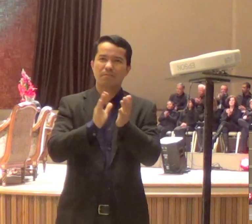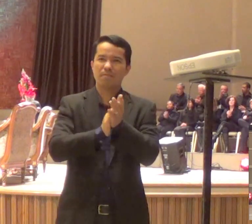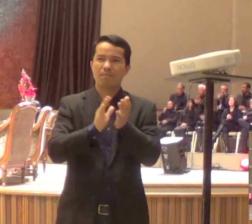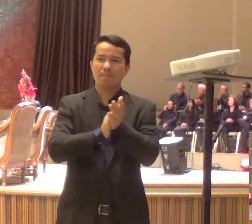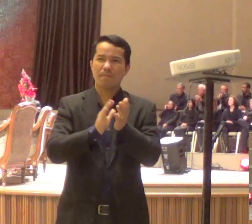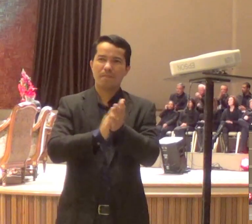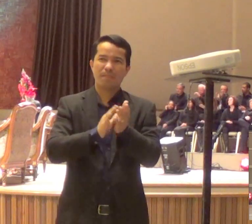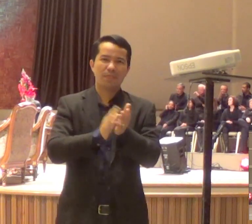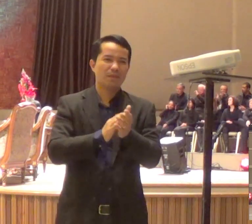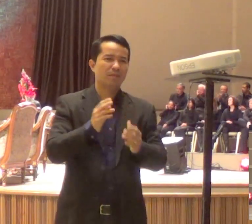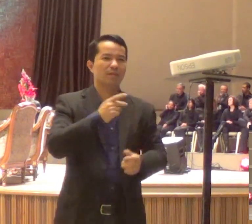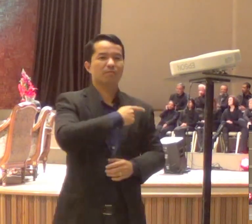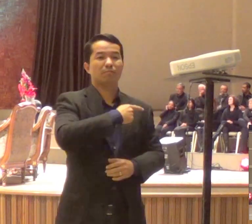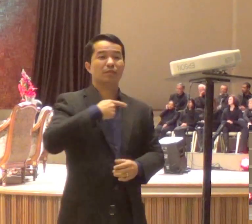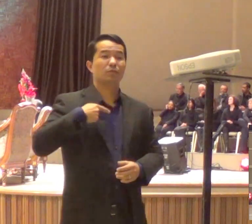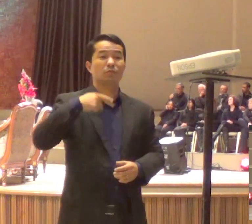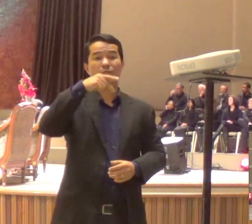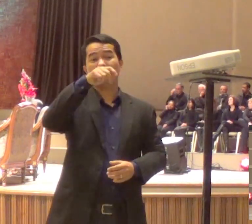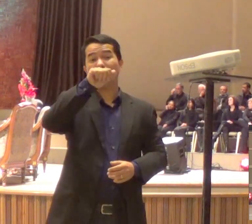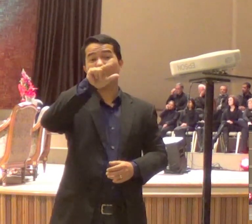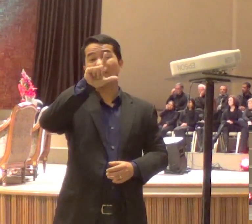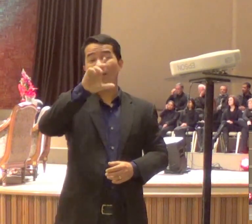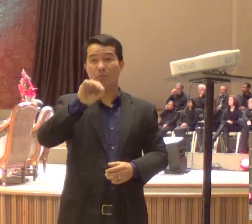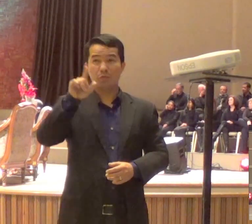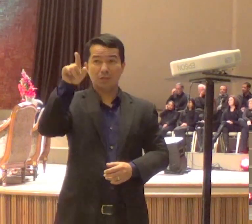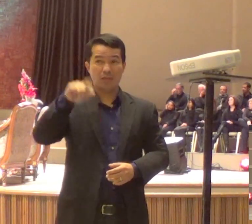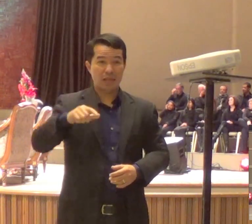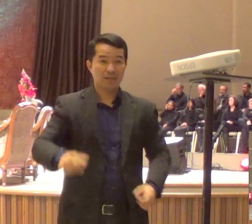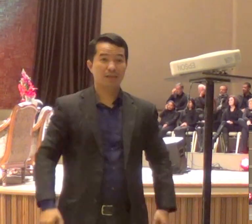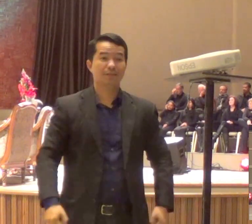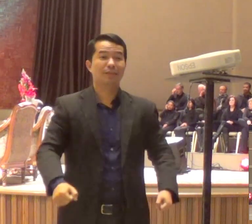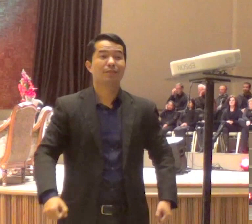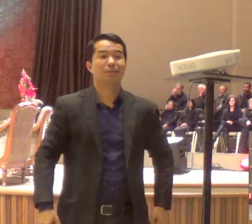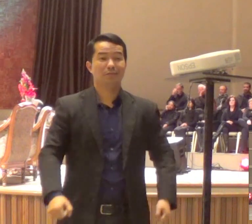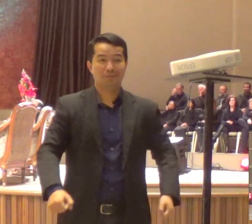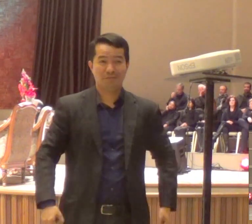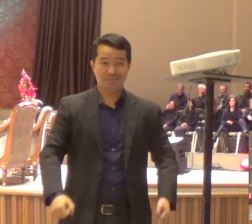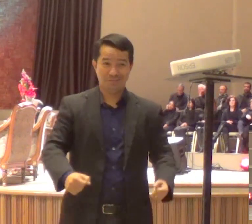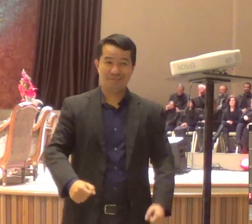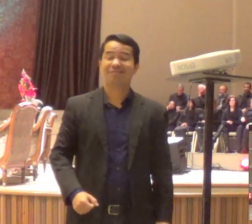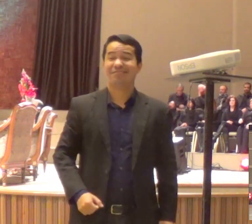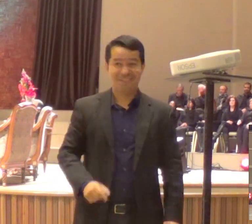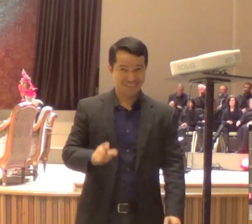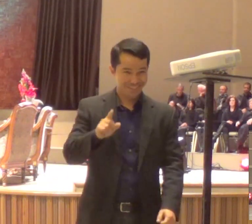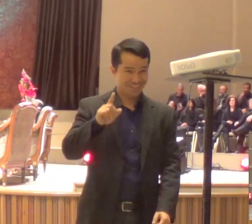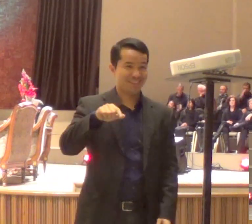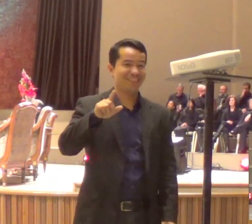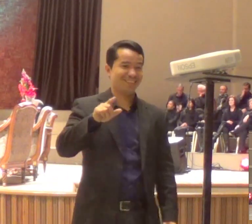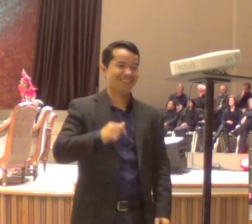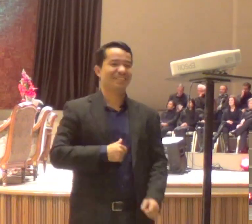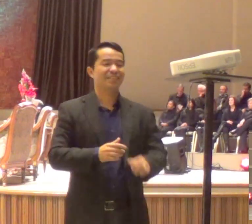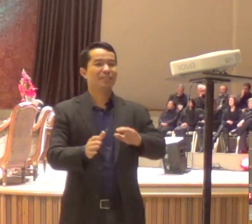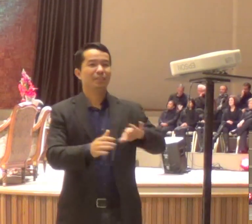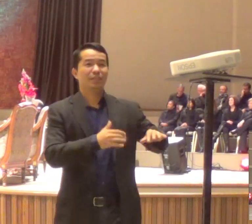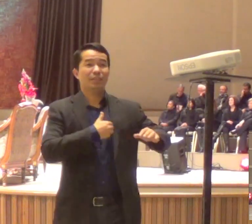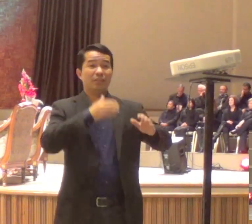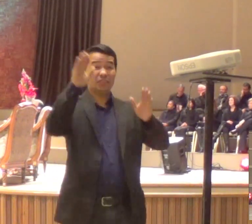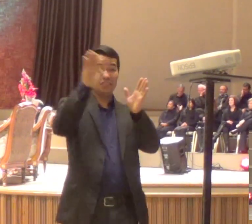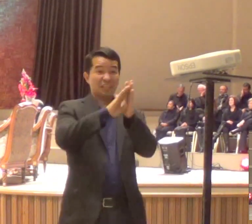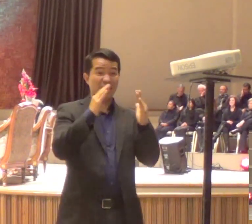antes. Bom, vamos voltar que agora eu fiz o meu parênteses, já fiz a minha bagunça toda aqui, hoje eu vou levar bronca quando chegar em casa, se você fez